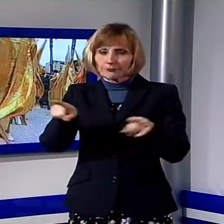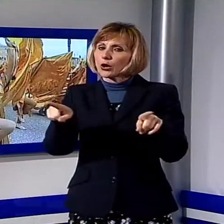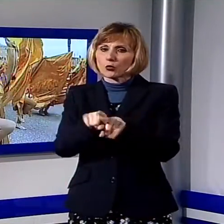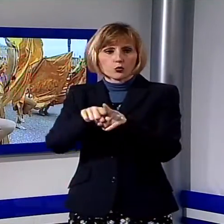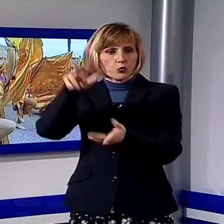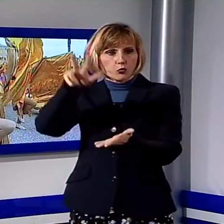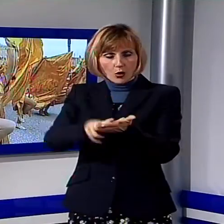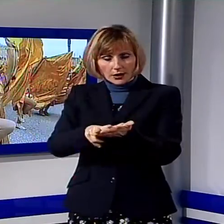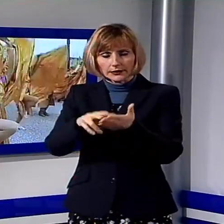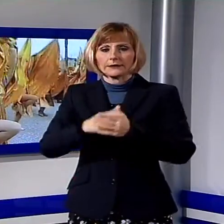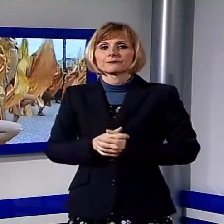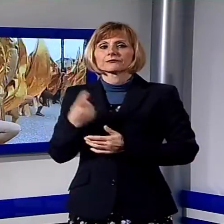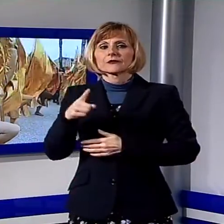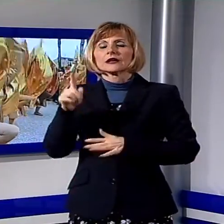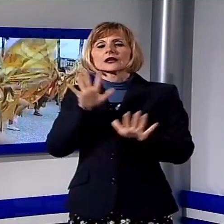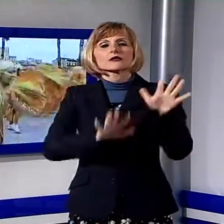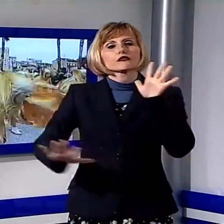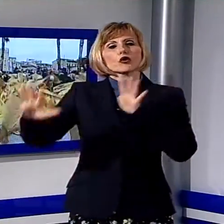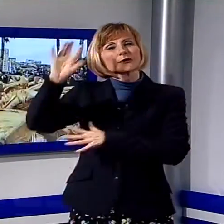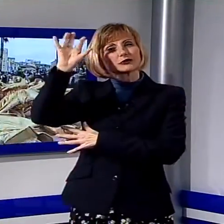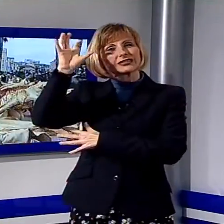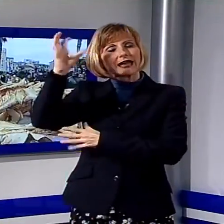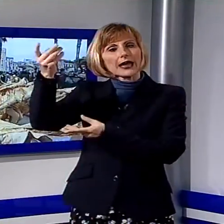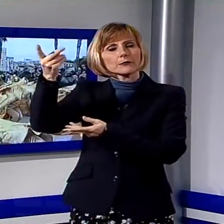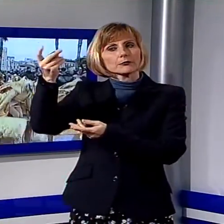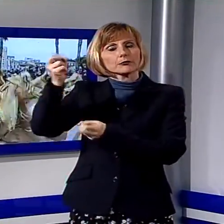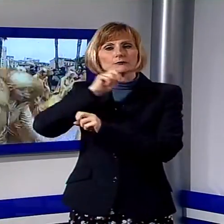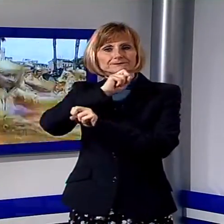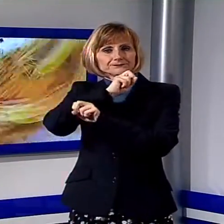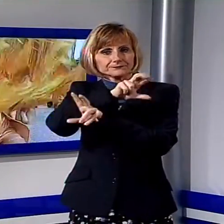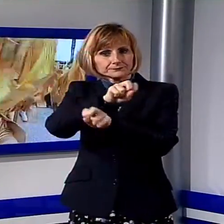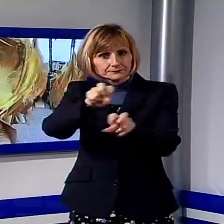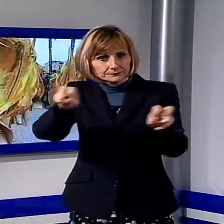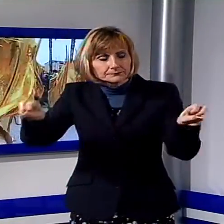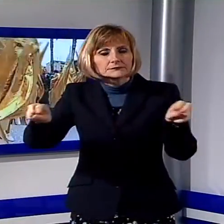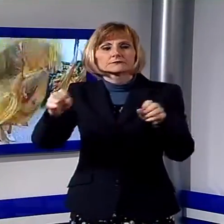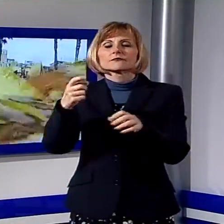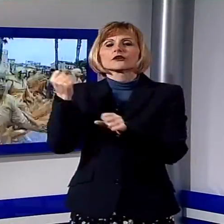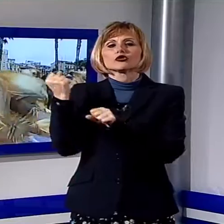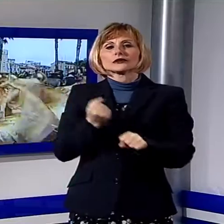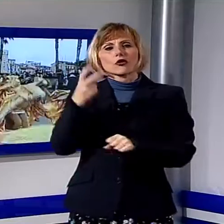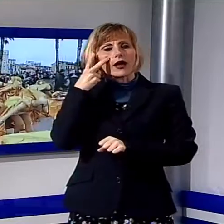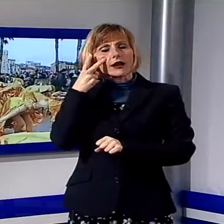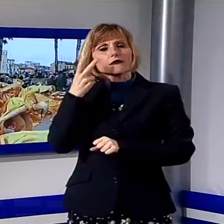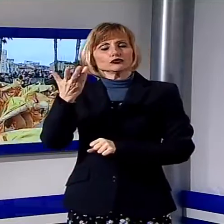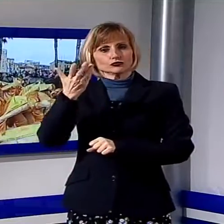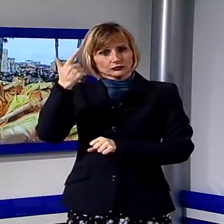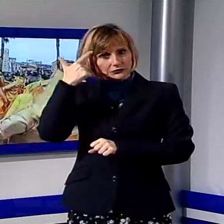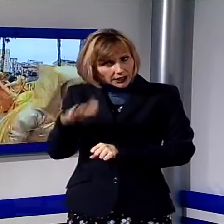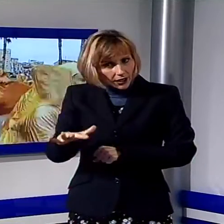ragione delle informazioni meteorologiche localizzate su Viareggio di cui dispone la fondazione Carnevale si rassicura che non sono preannunciate né pioggia né